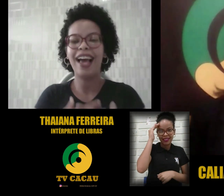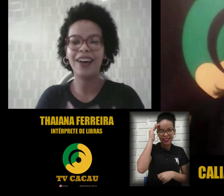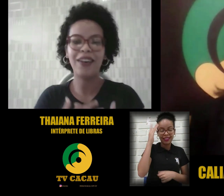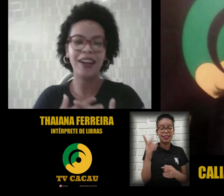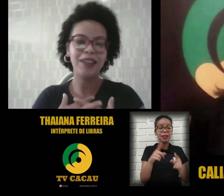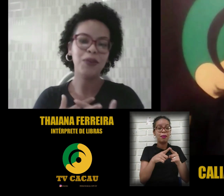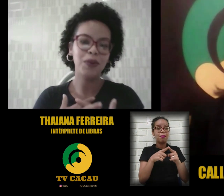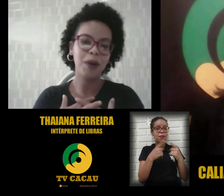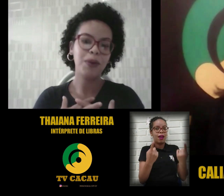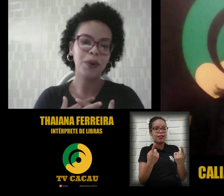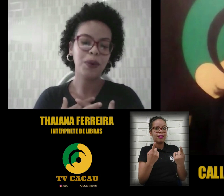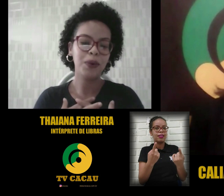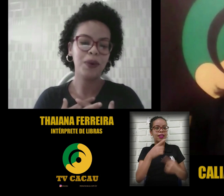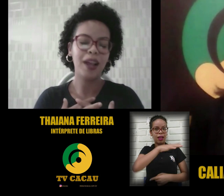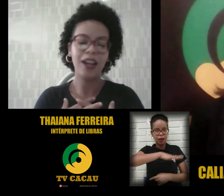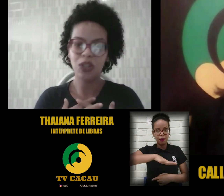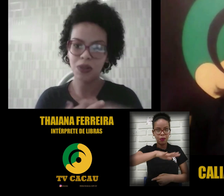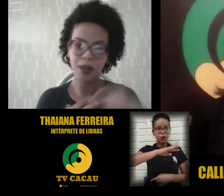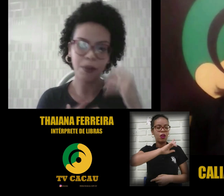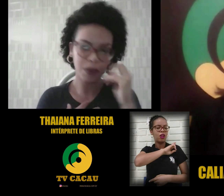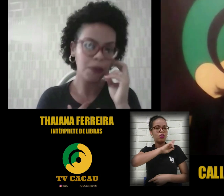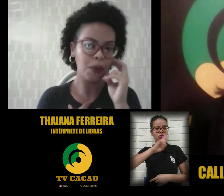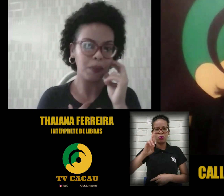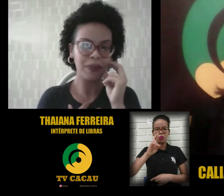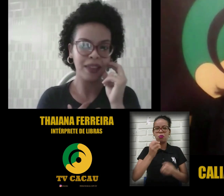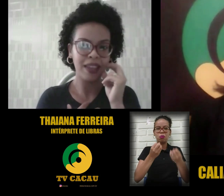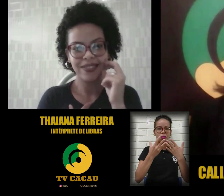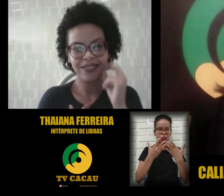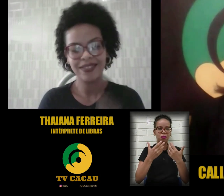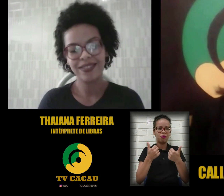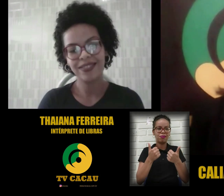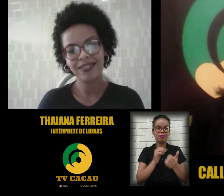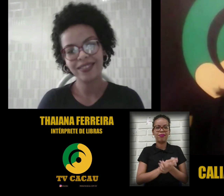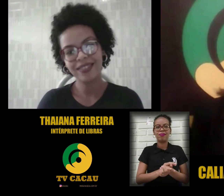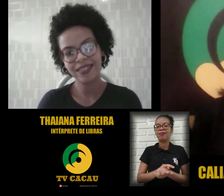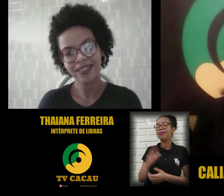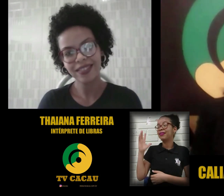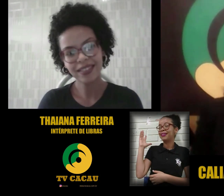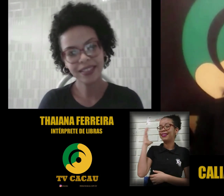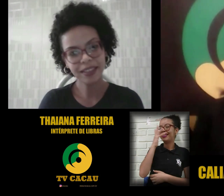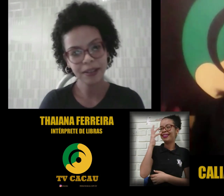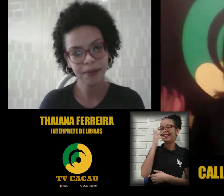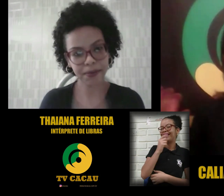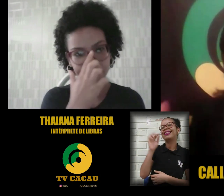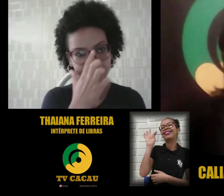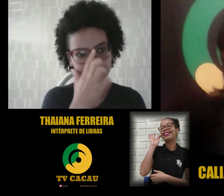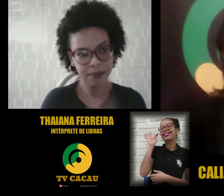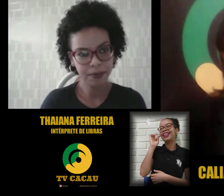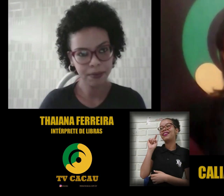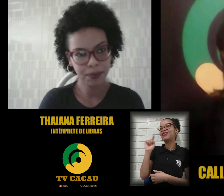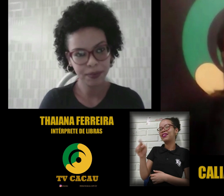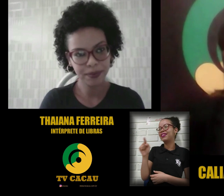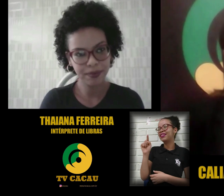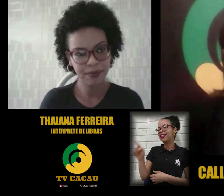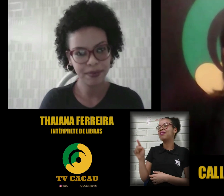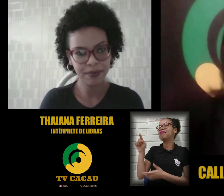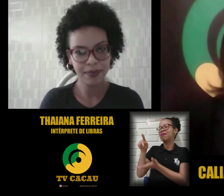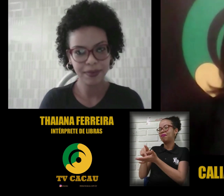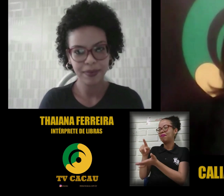Agora, no âmbito religioso, é muito bom. Que lindo, que lindo, Thay. E você realmente representa